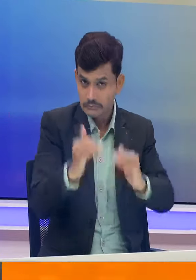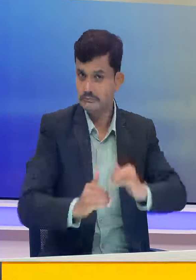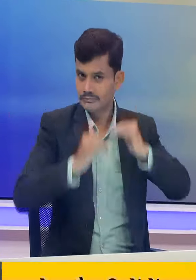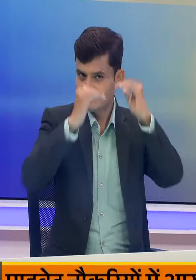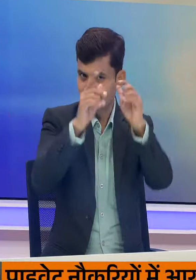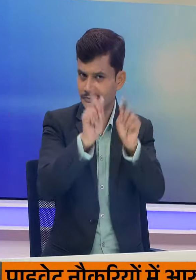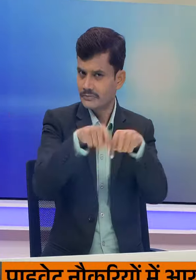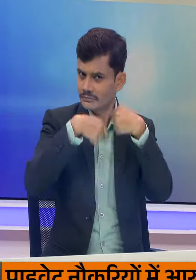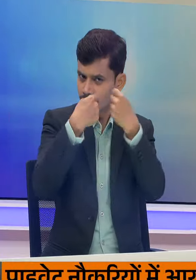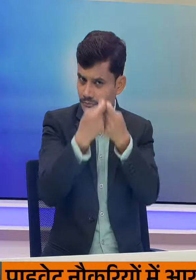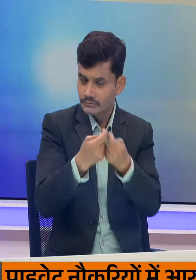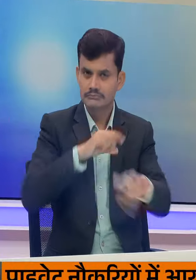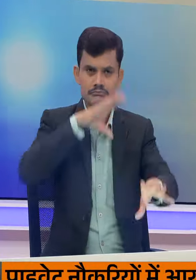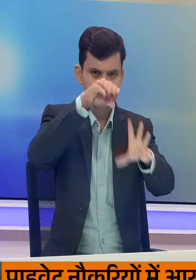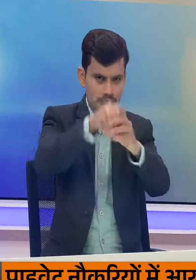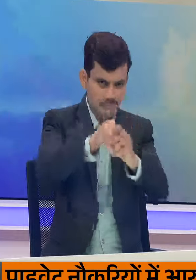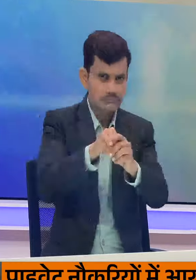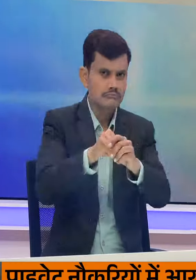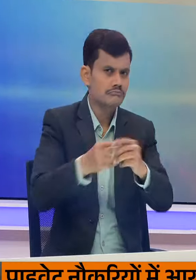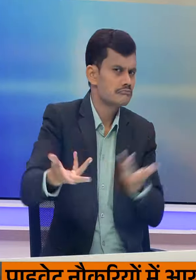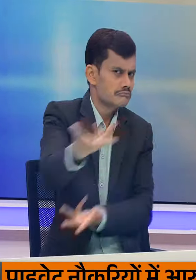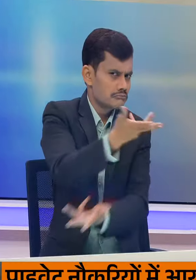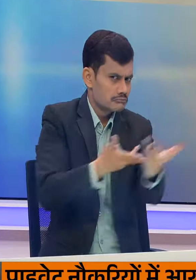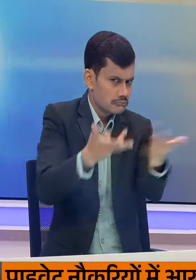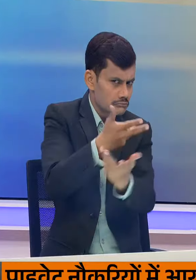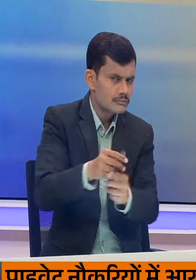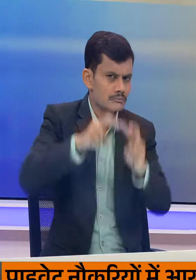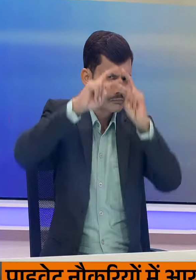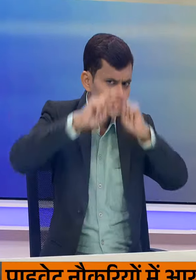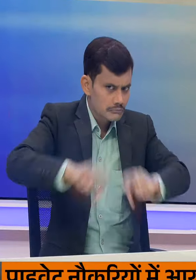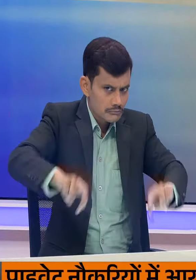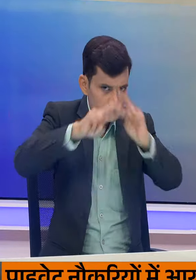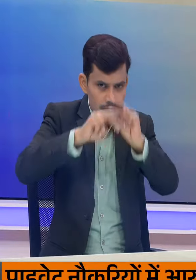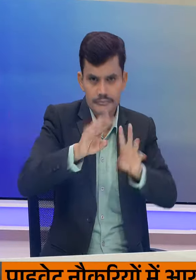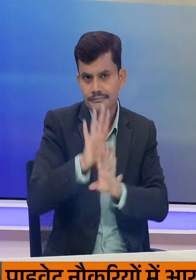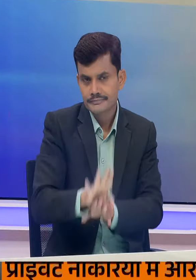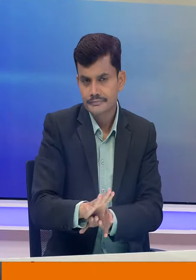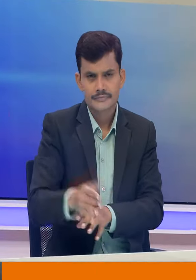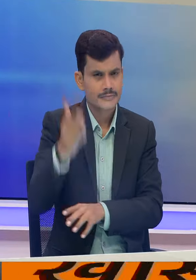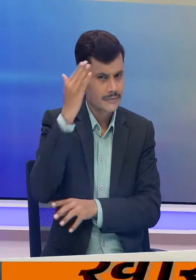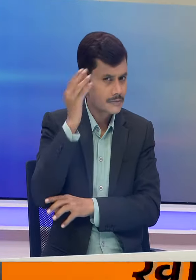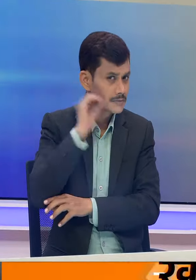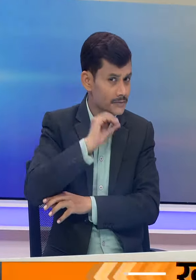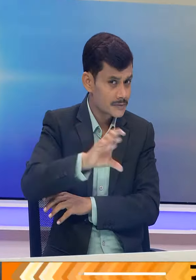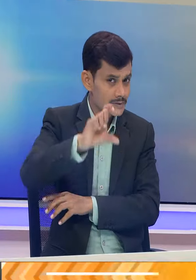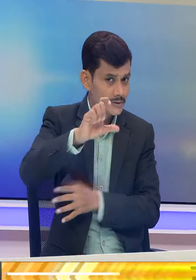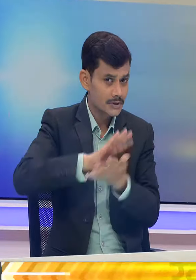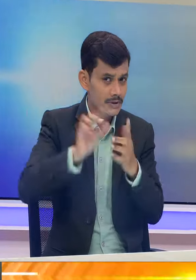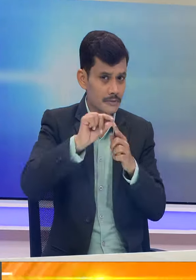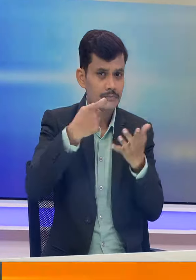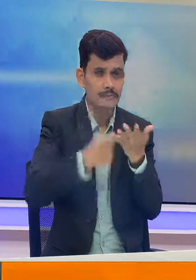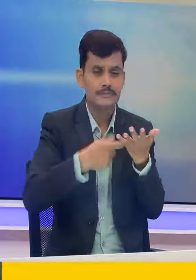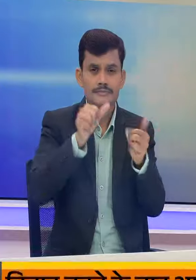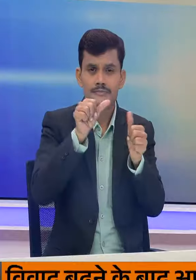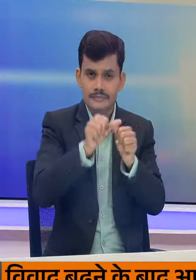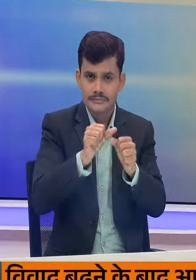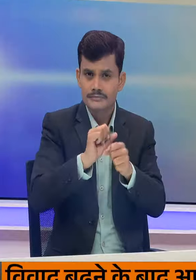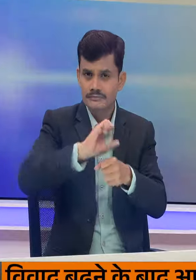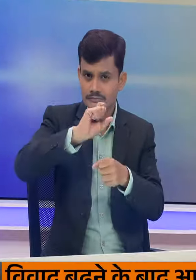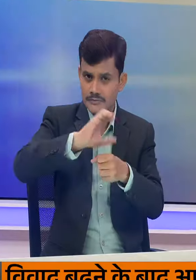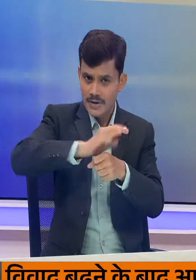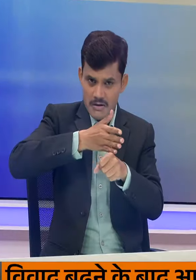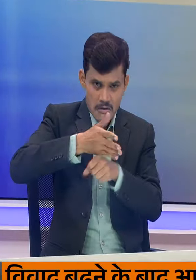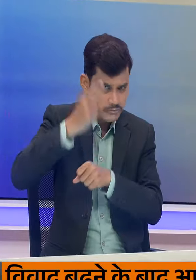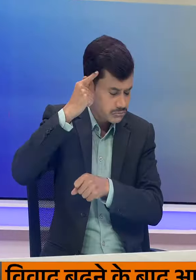टीम इस मामले में बैठक करेगी और हालत की समिक्षा करेगी वहीं आपको बता दें कि चांदिपुरा वाइरस बहुत तेजी से